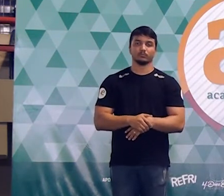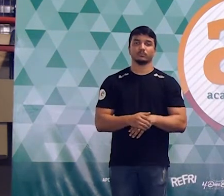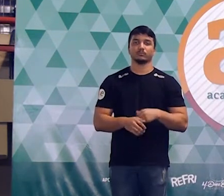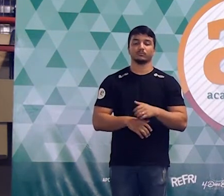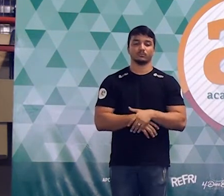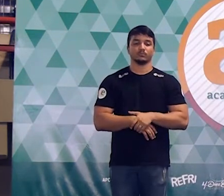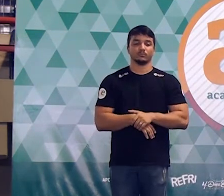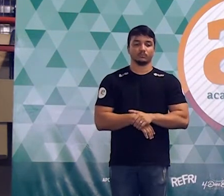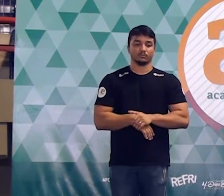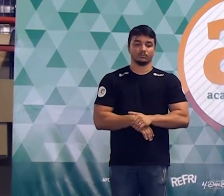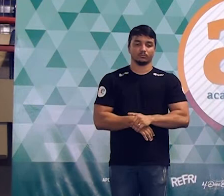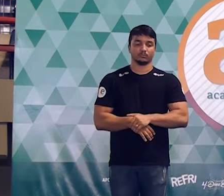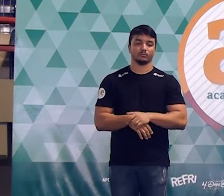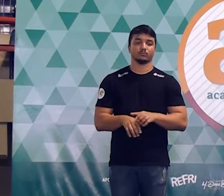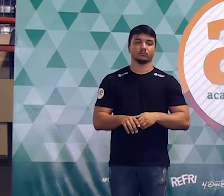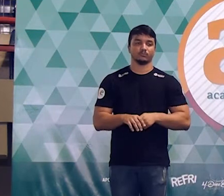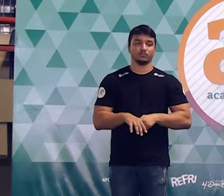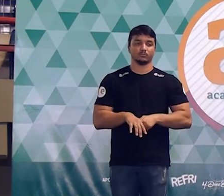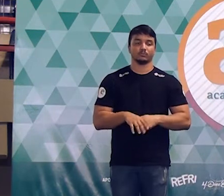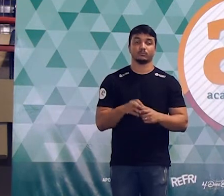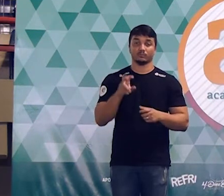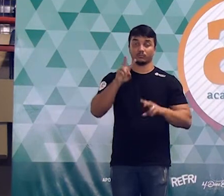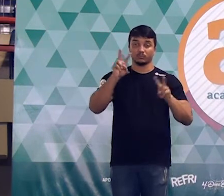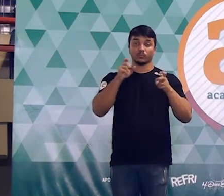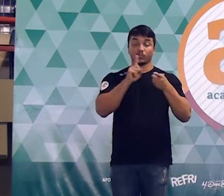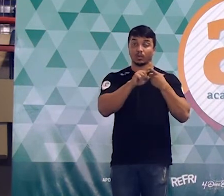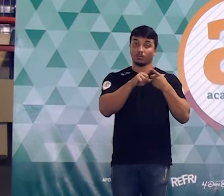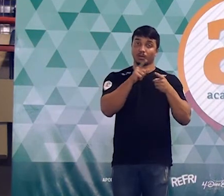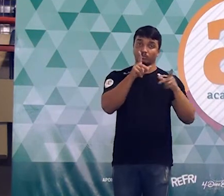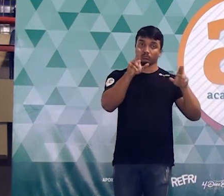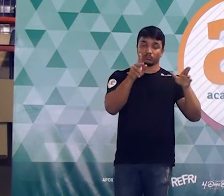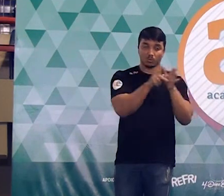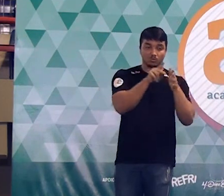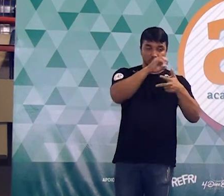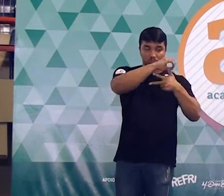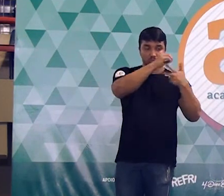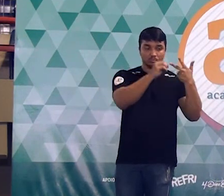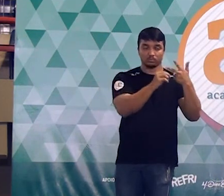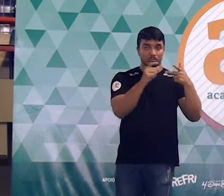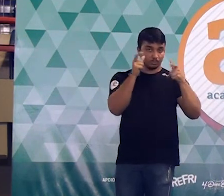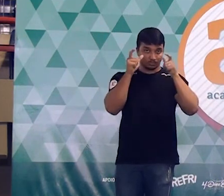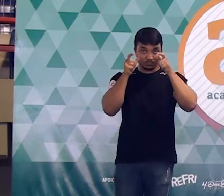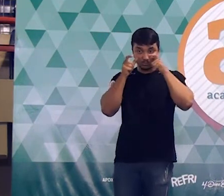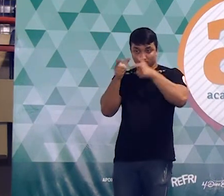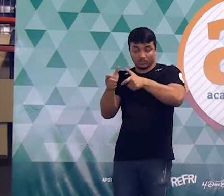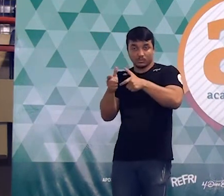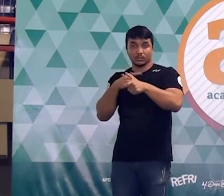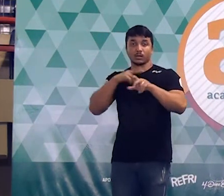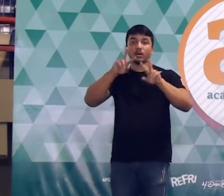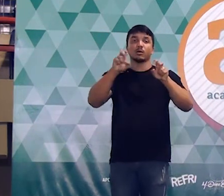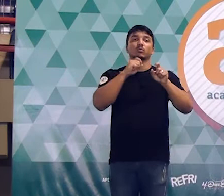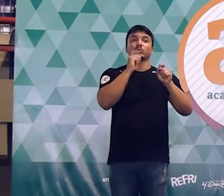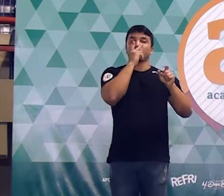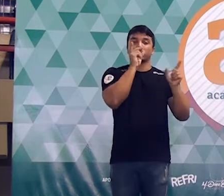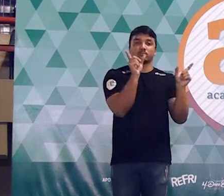prova do Enem. É uma questão mais antiga, mas é uma questão que trata de um assunto interessante, que é a história da redução e do aumento das